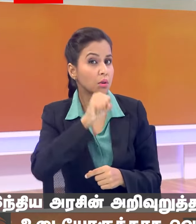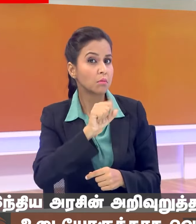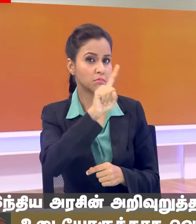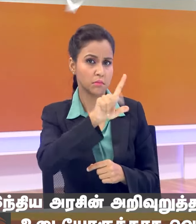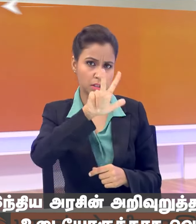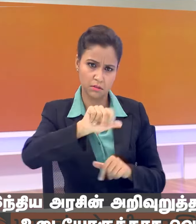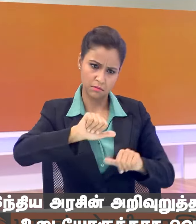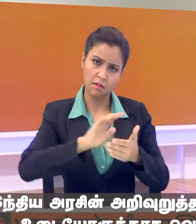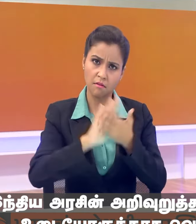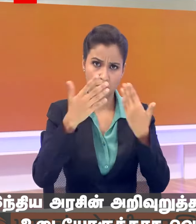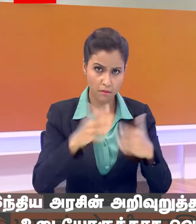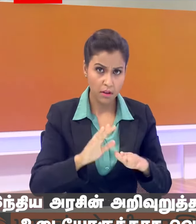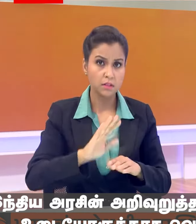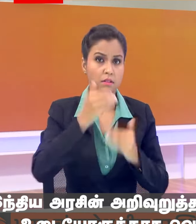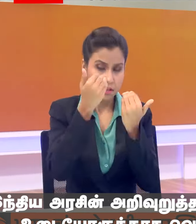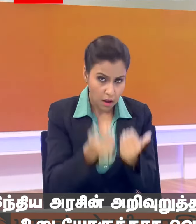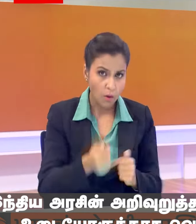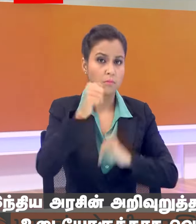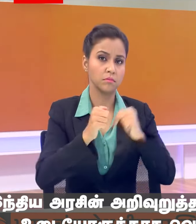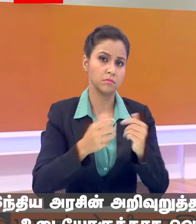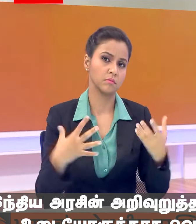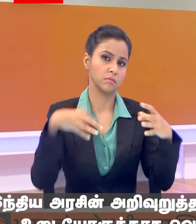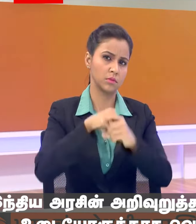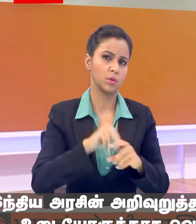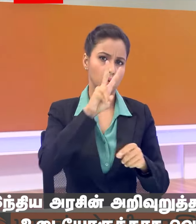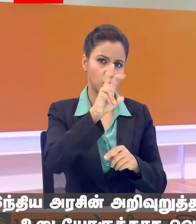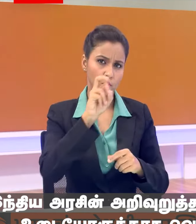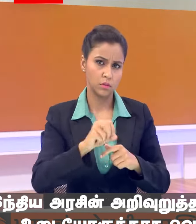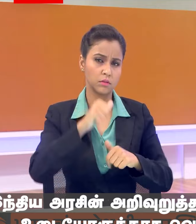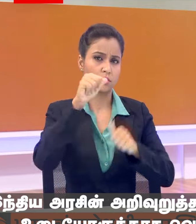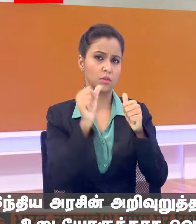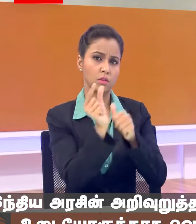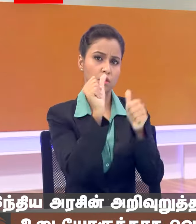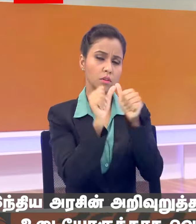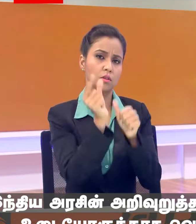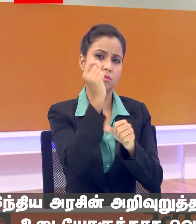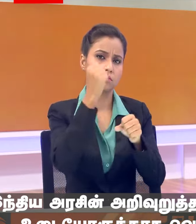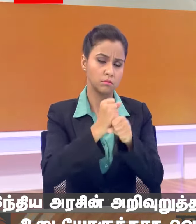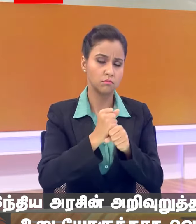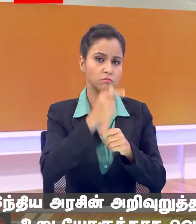हैं अभी मतदाता बन सकते हैं 20 अगस्त तक मतदाता सुची जारी करती चाहेगी